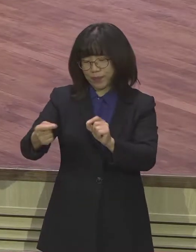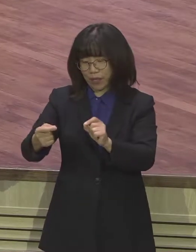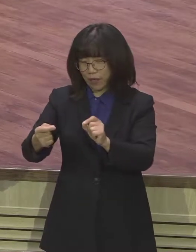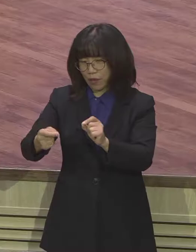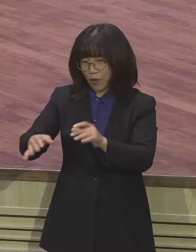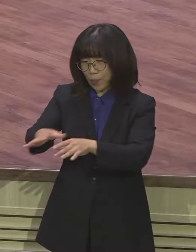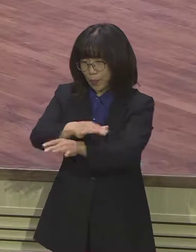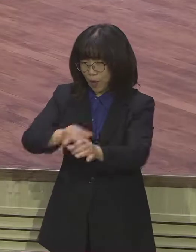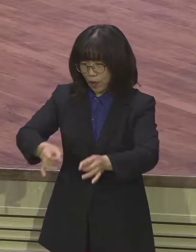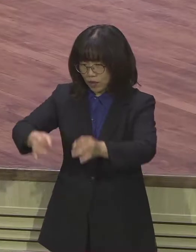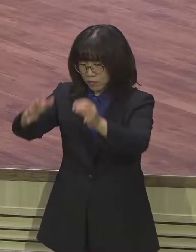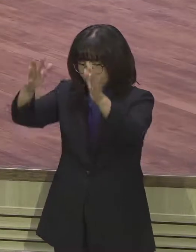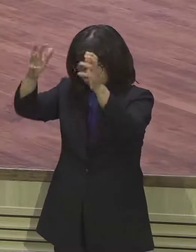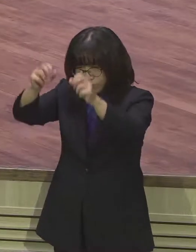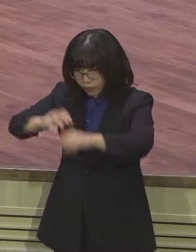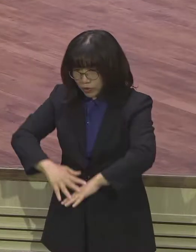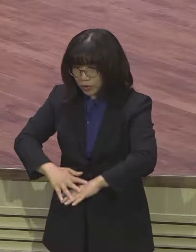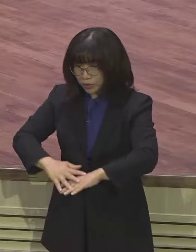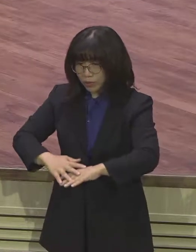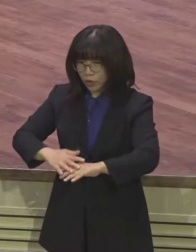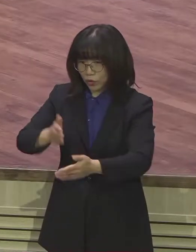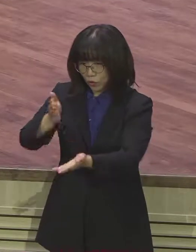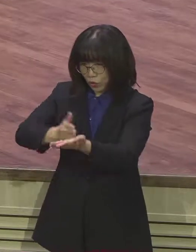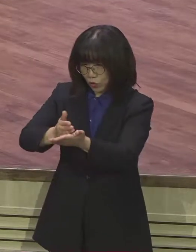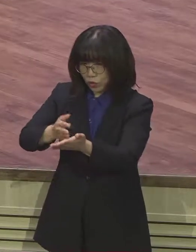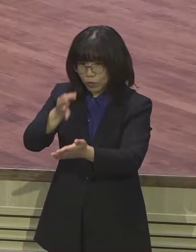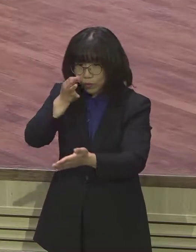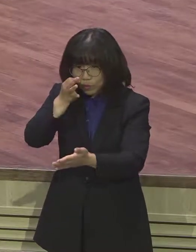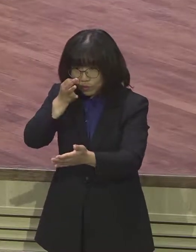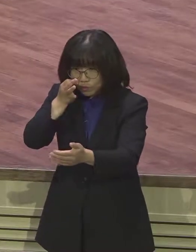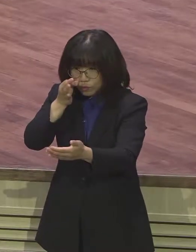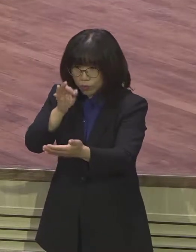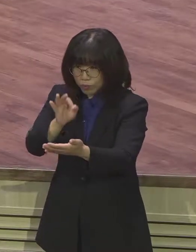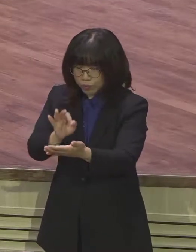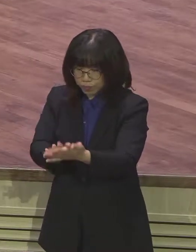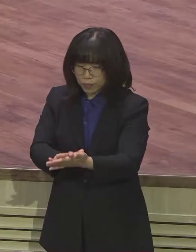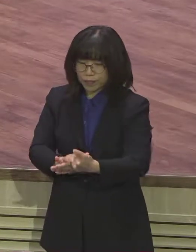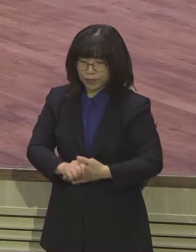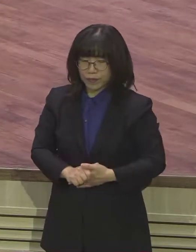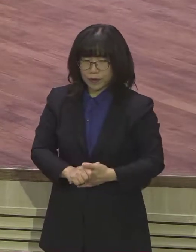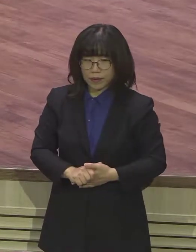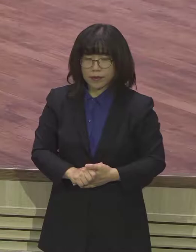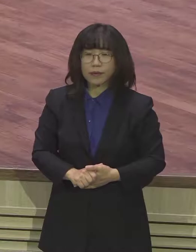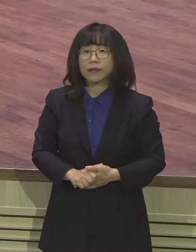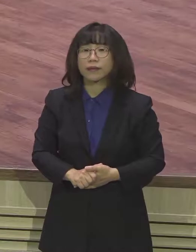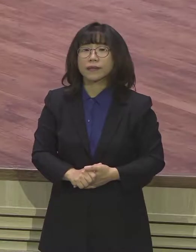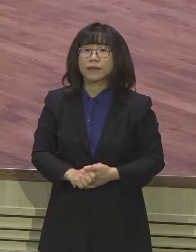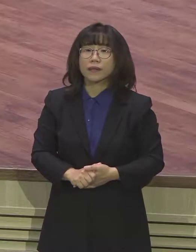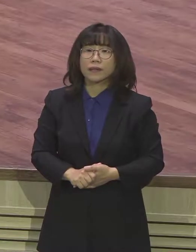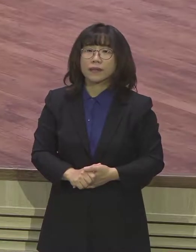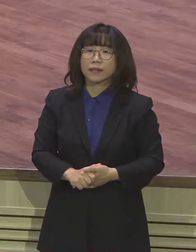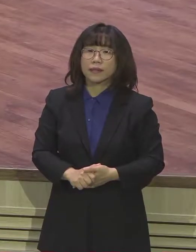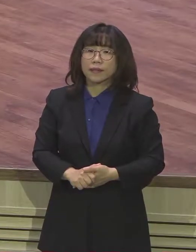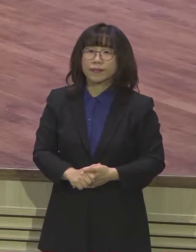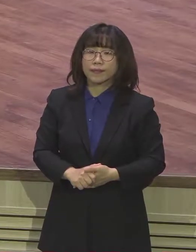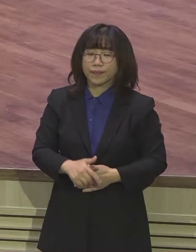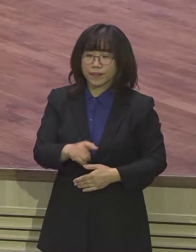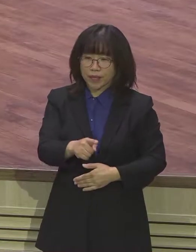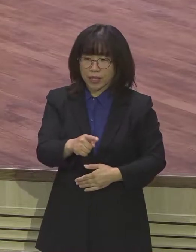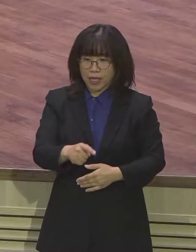너무 놀랐죠. 구멍가게 하나 무너진 게 아니라 백화점이 무너졌다고 하니까 제가 그 라디오를 듣고 너무